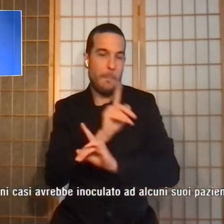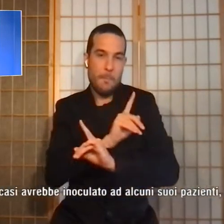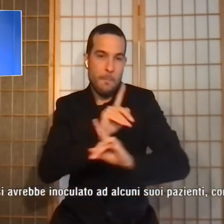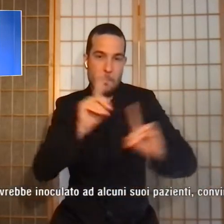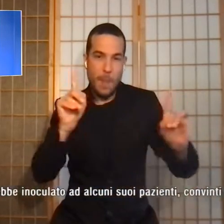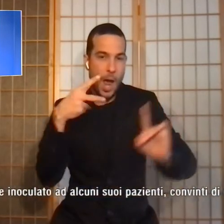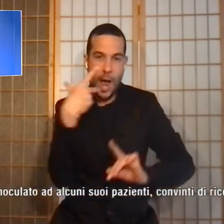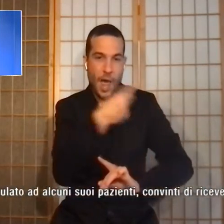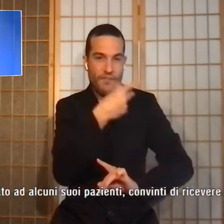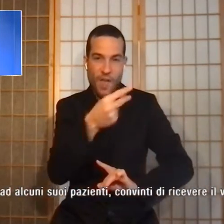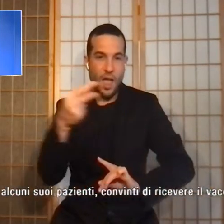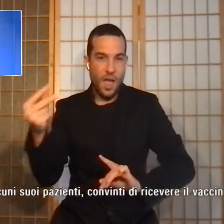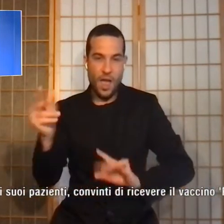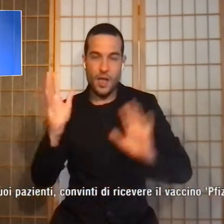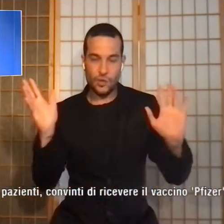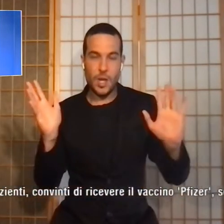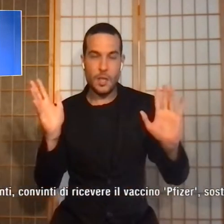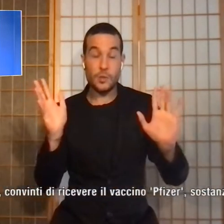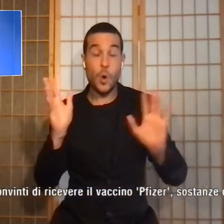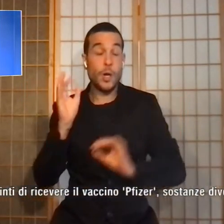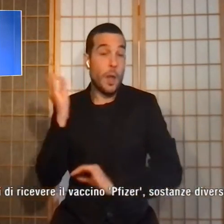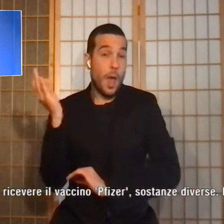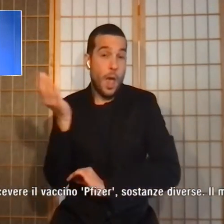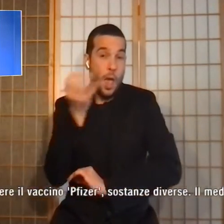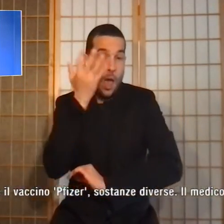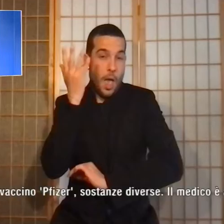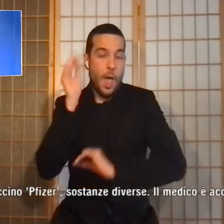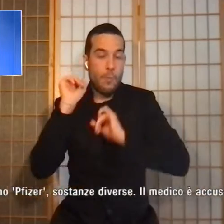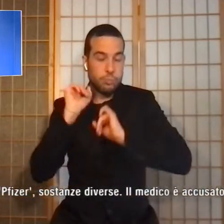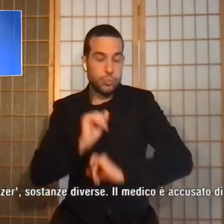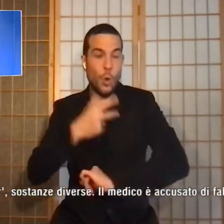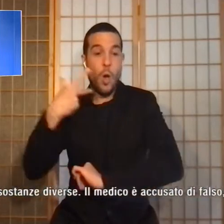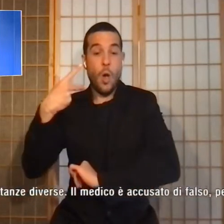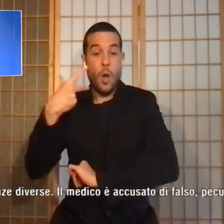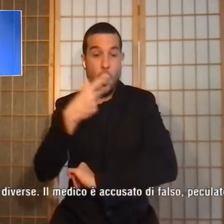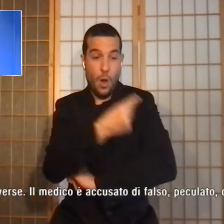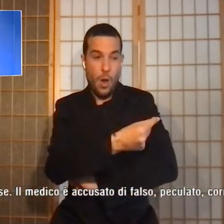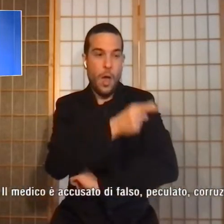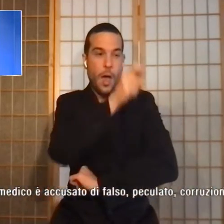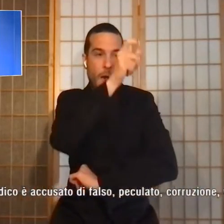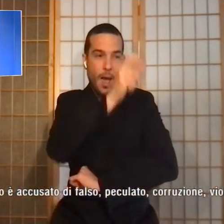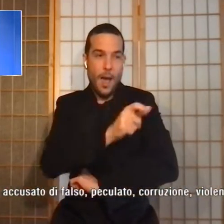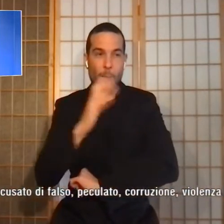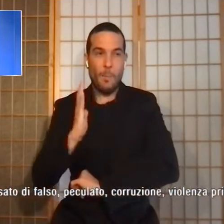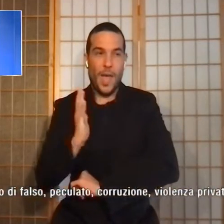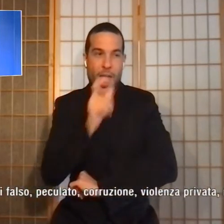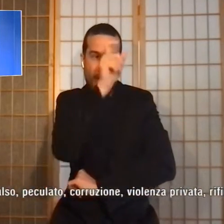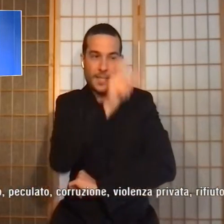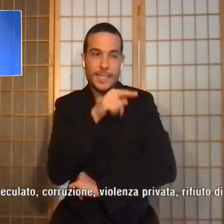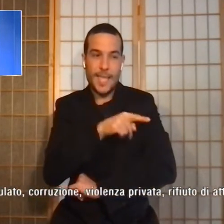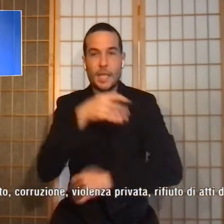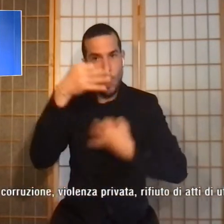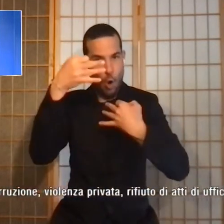avrebbe inoculato ad alcuni suoi pazienti, convinti di ricevere il vaccino Pfizer,